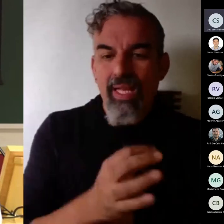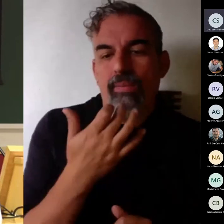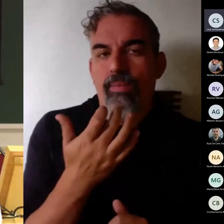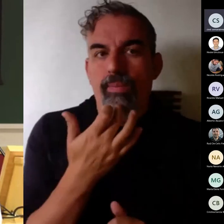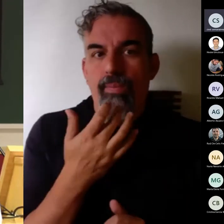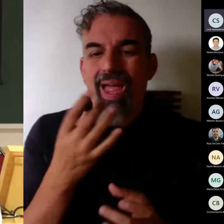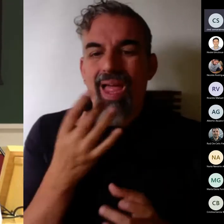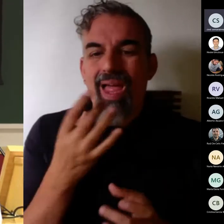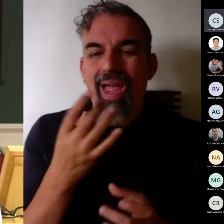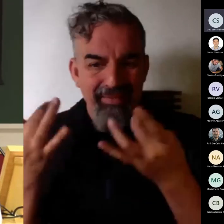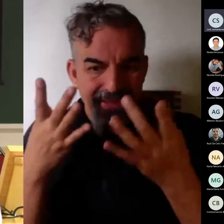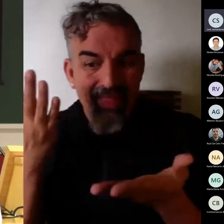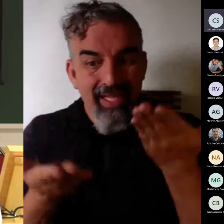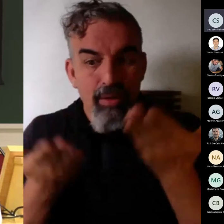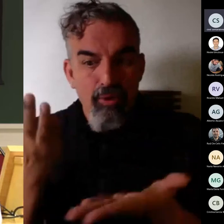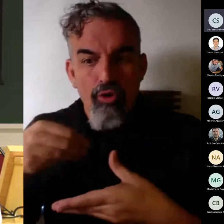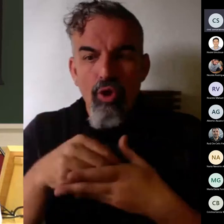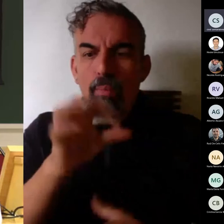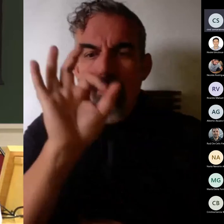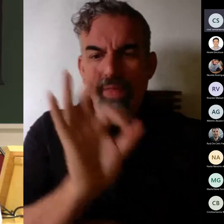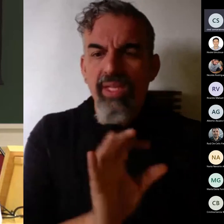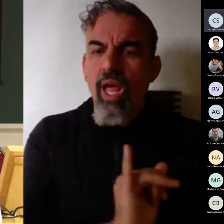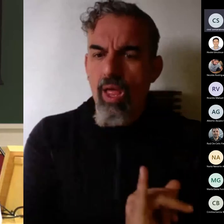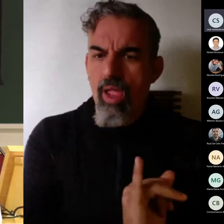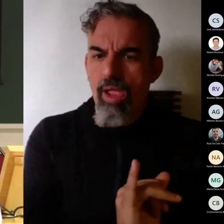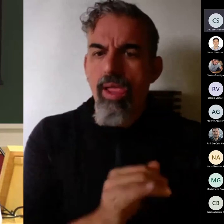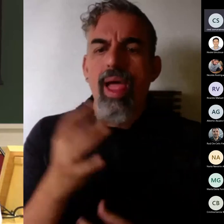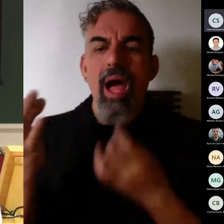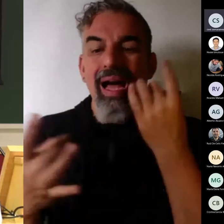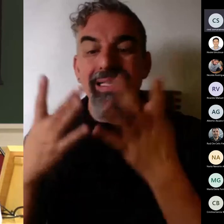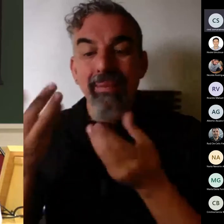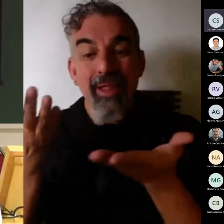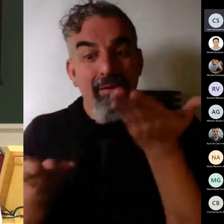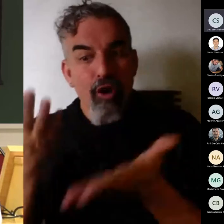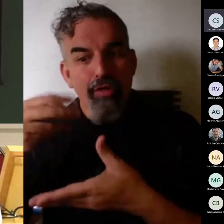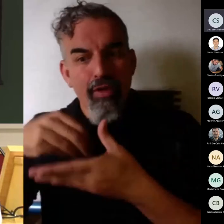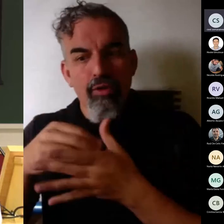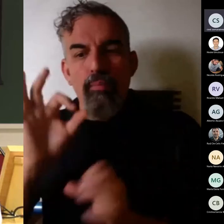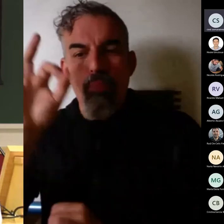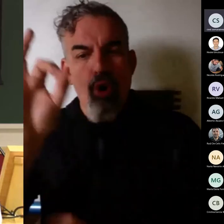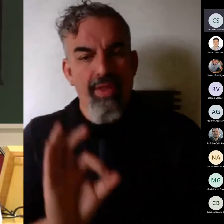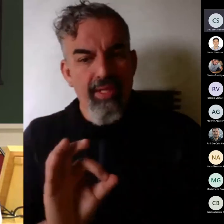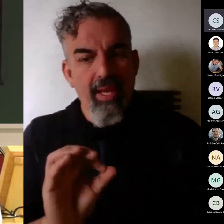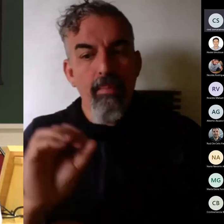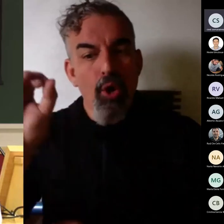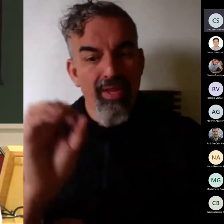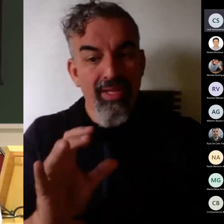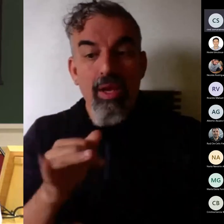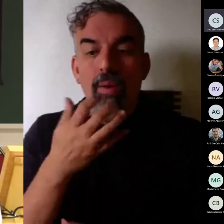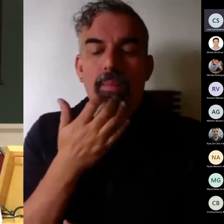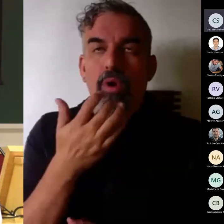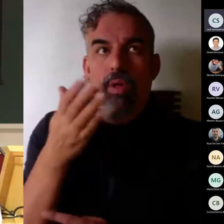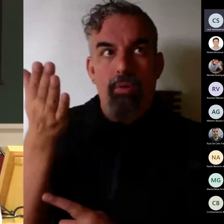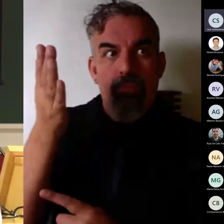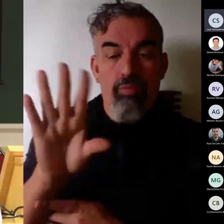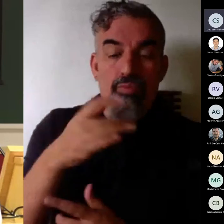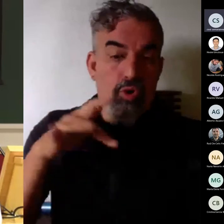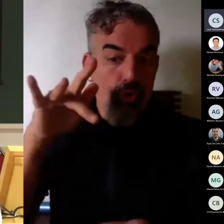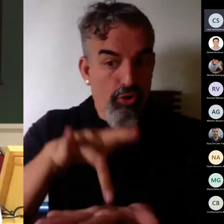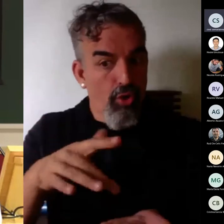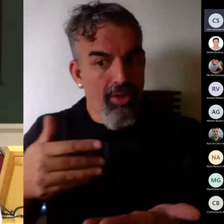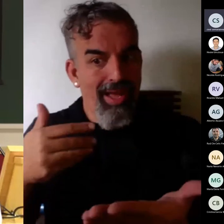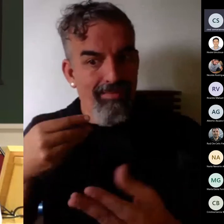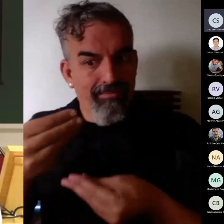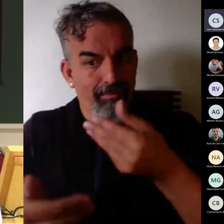actividades evaluativas es decir por ejemplo una de las cosas que yo hago es